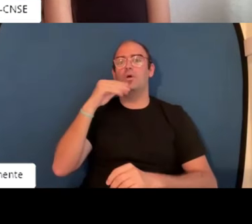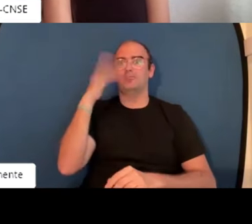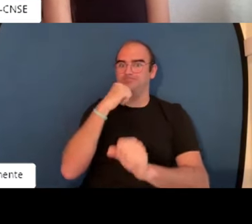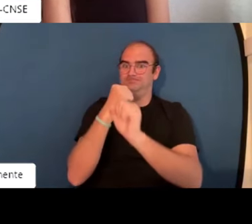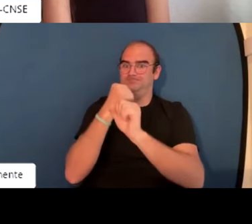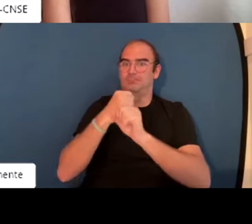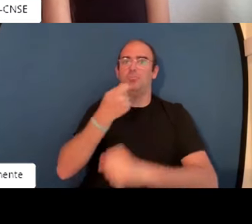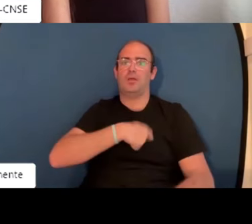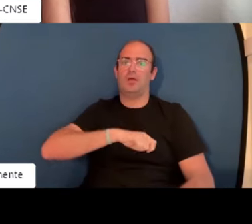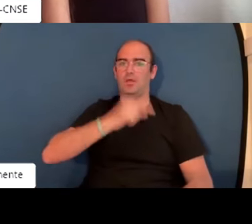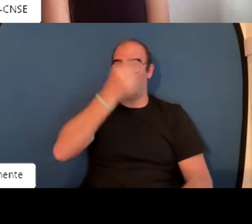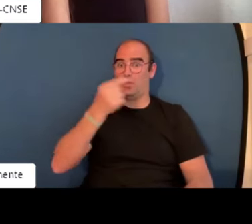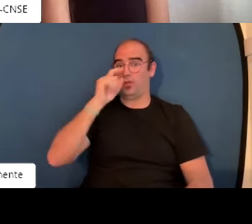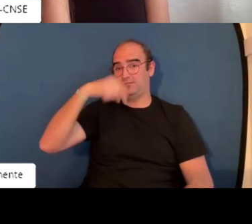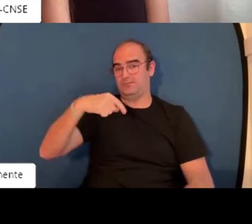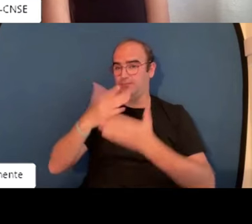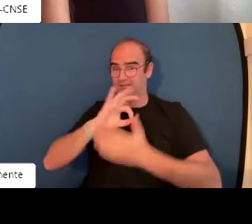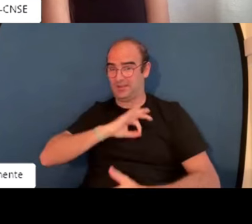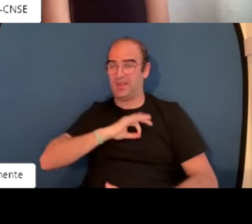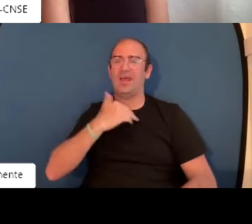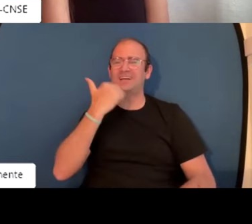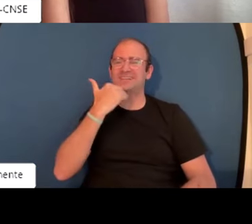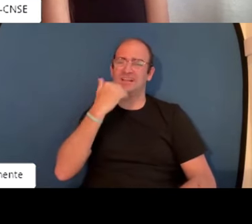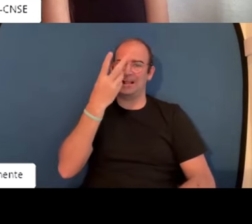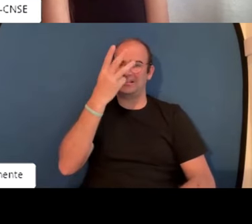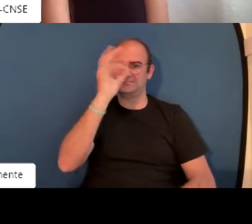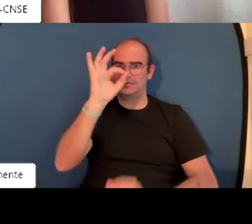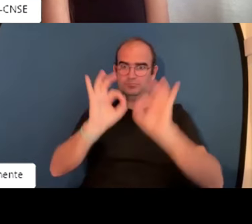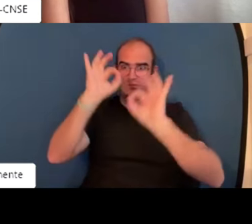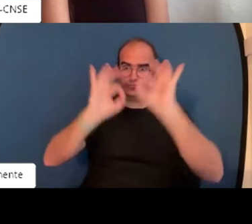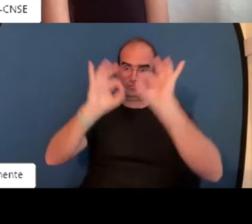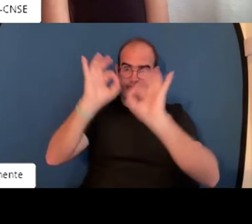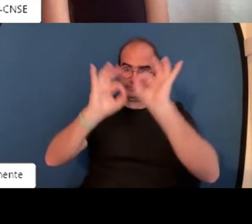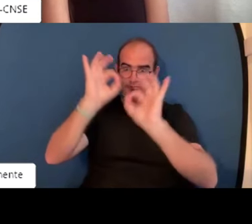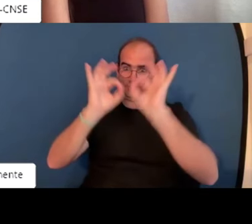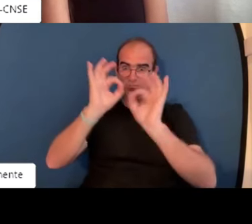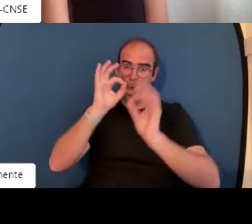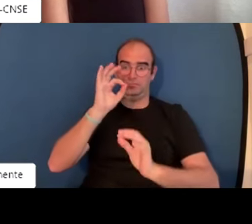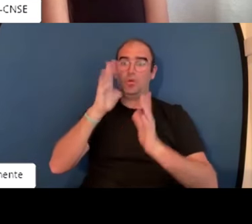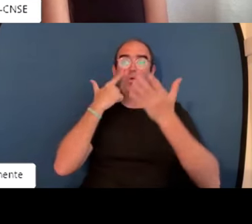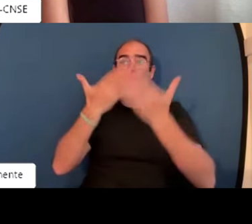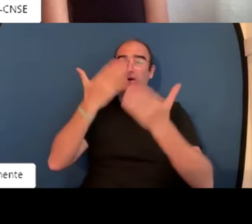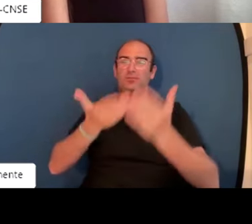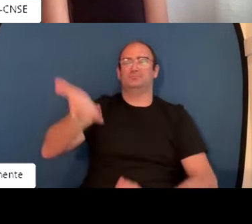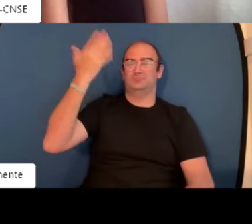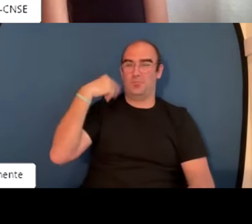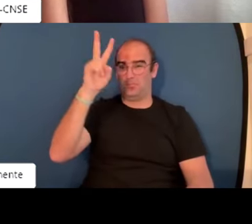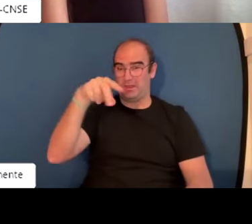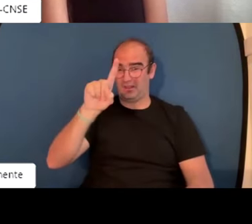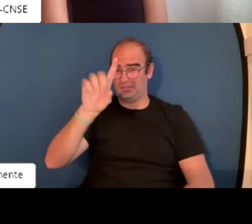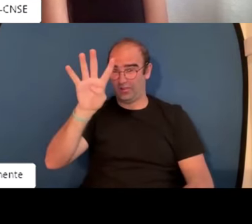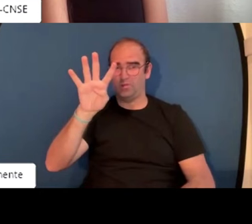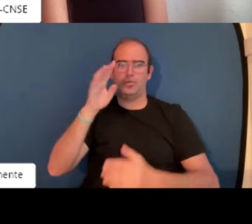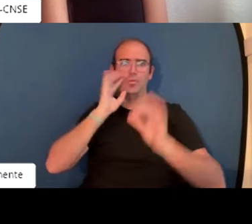estadística, en España, este año, desde enero, hay casi un 30% de juventud que